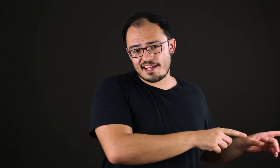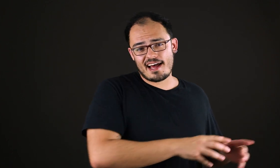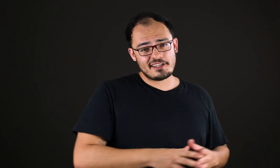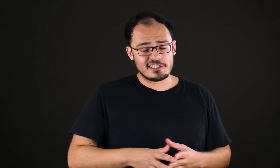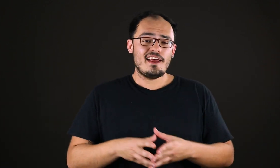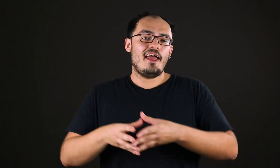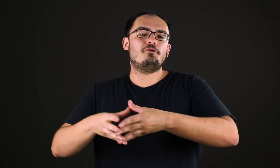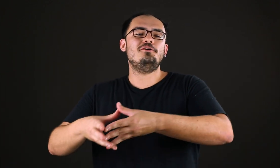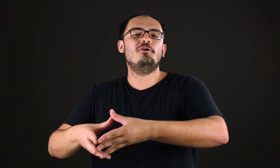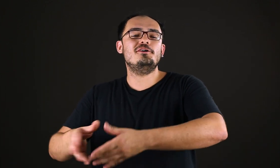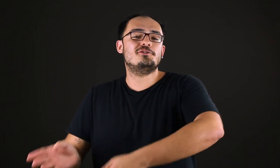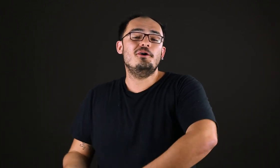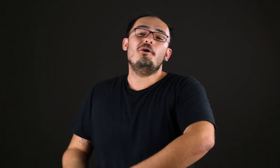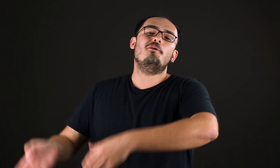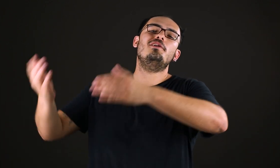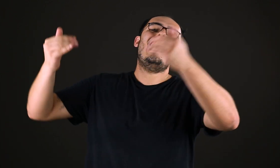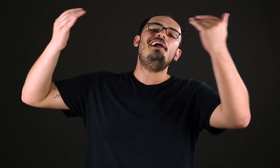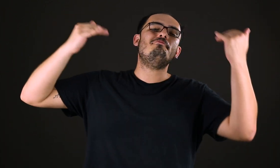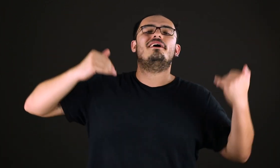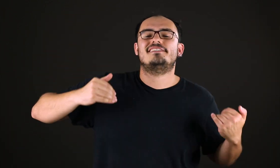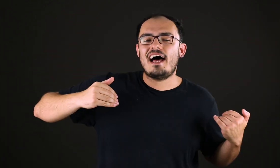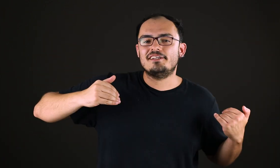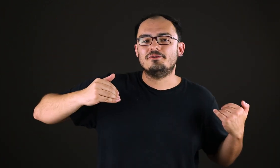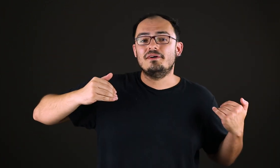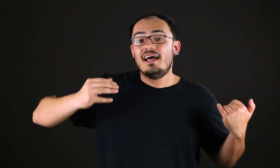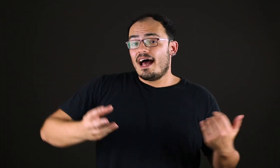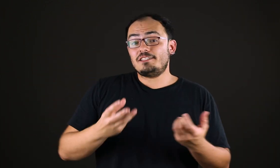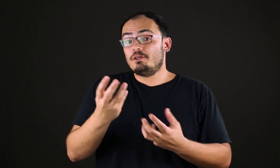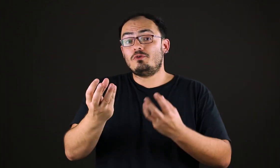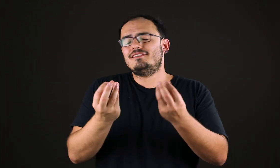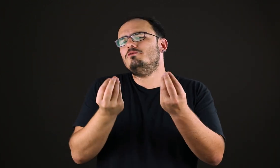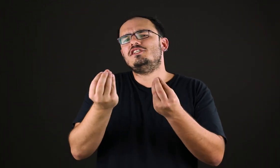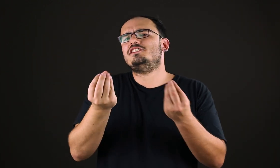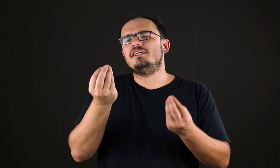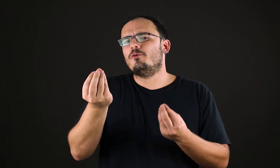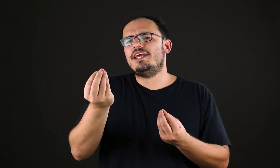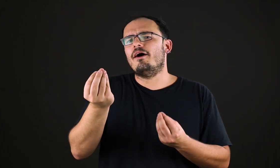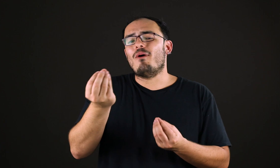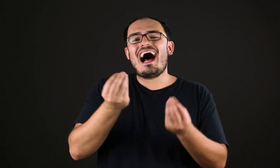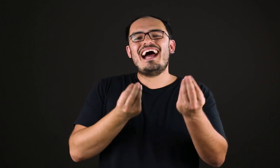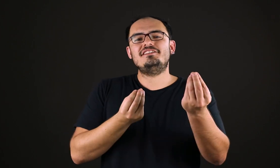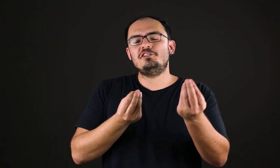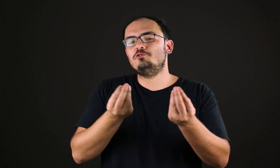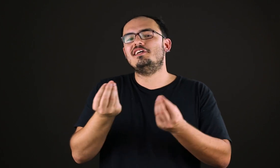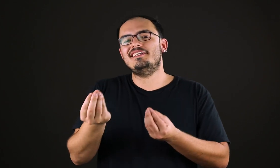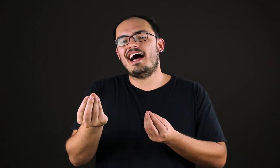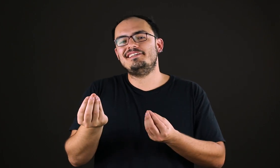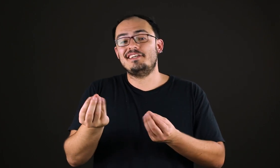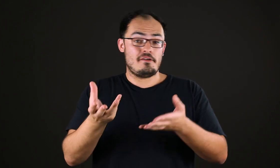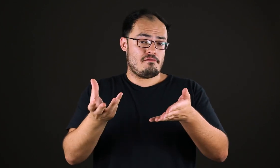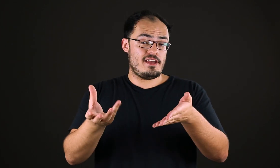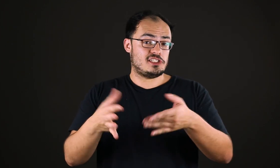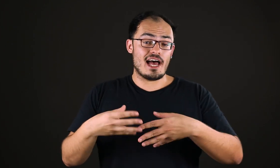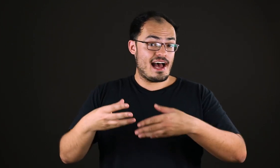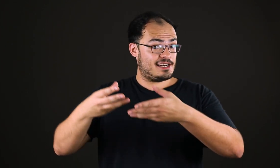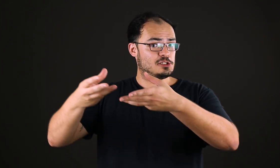da arte, é curioso como lá no passado as pessoas não distinguiam arte de utilidade. Veja, a arte